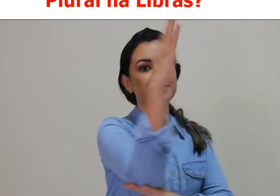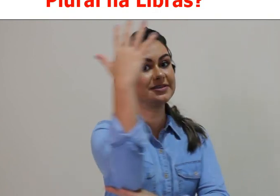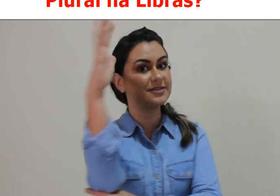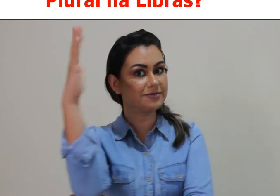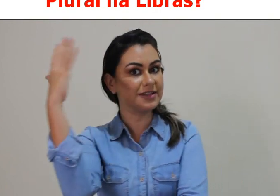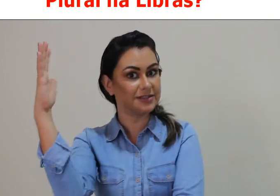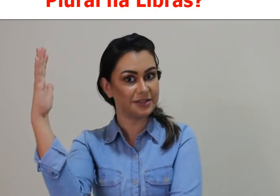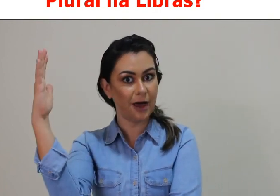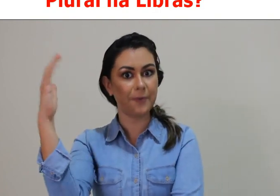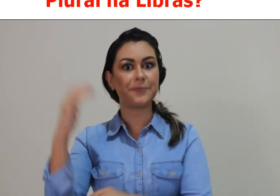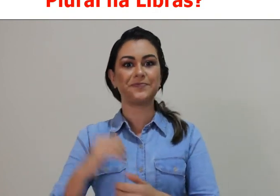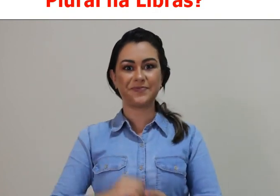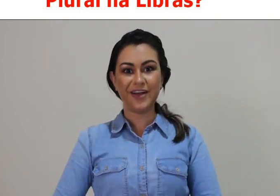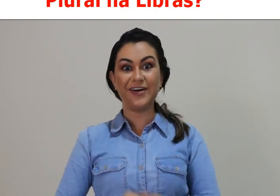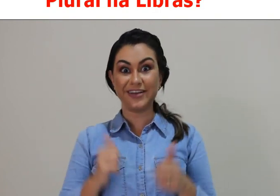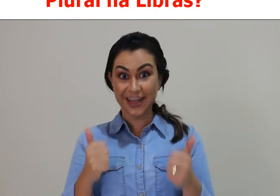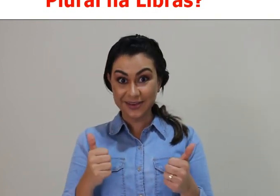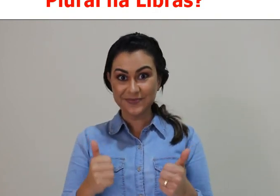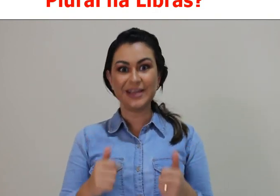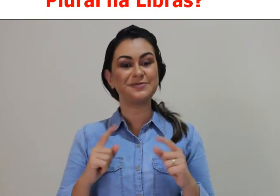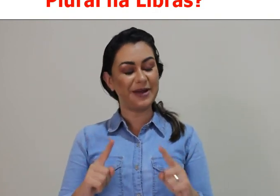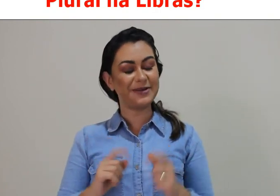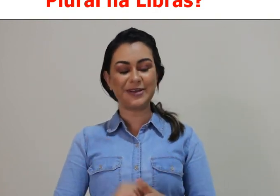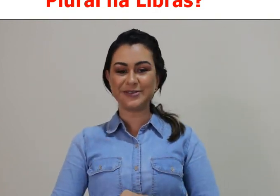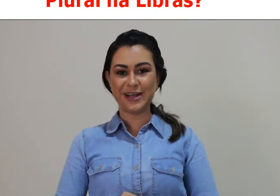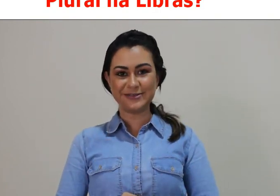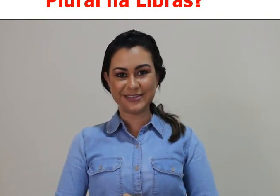repetição desse sinal. Ok? Espero que eu tenha ajudado vocês.